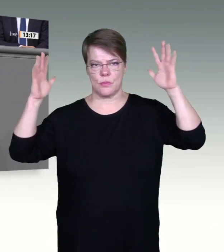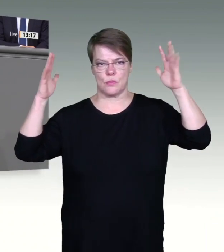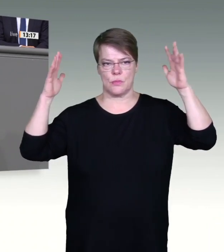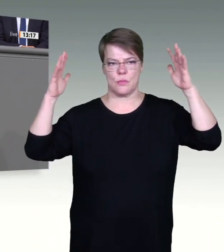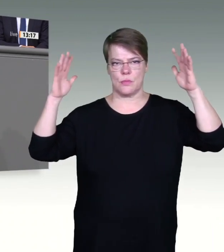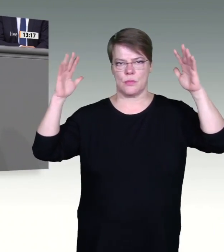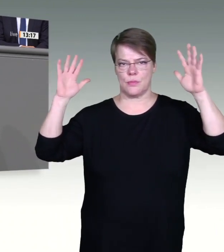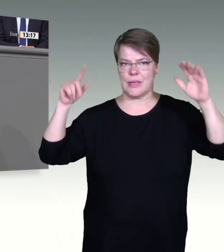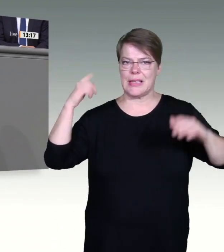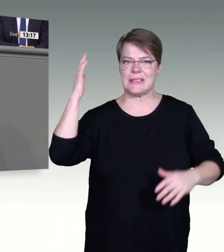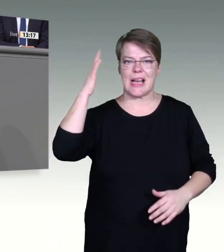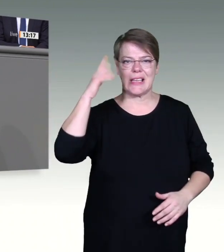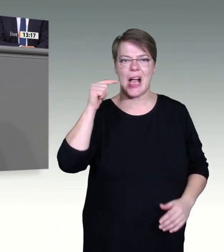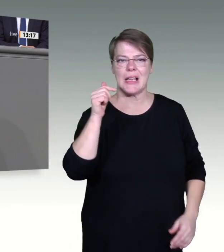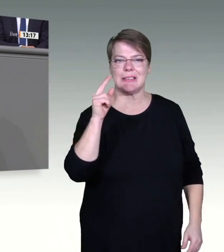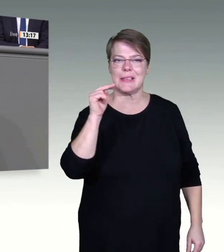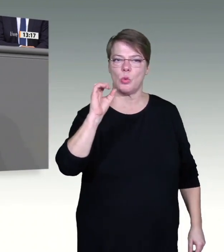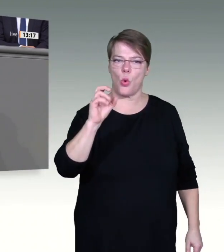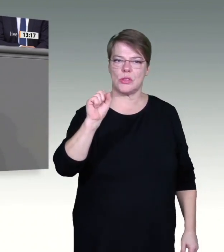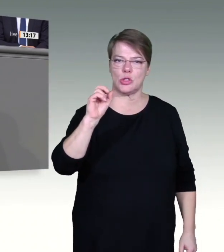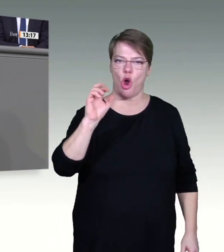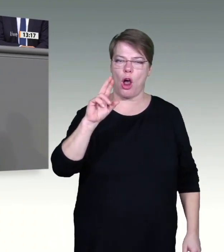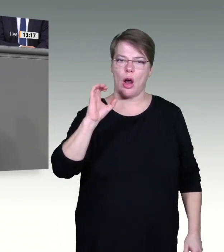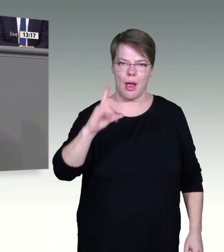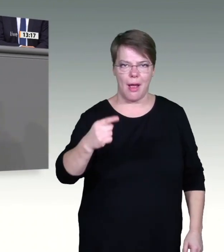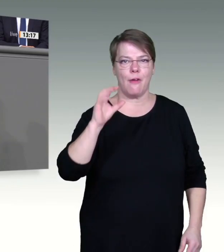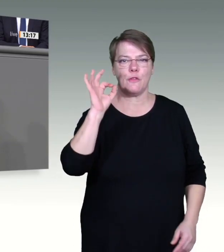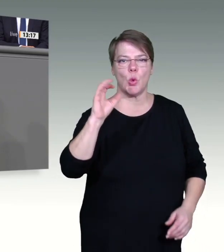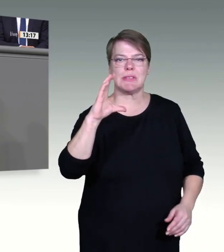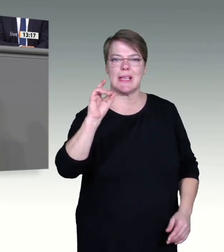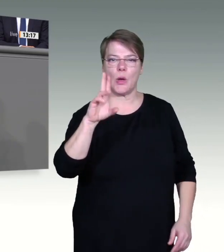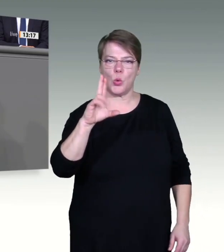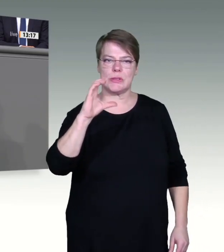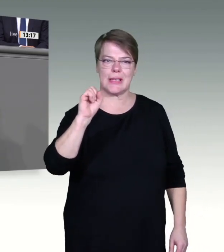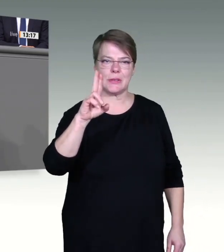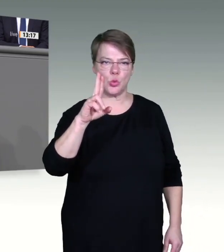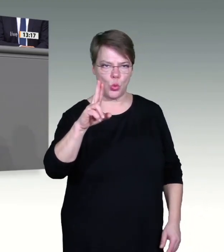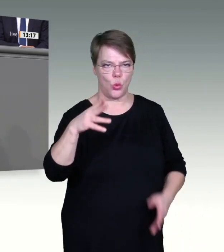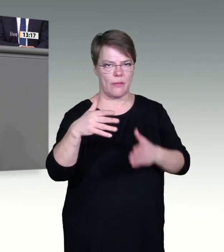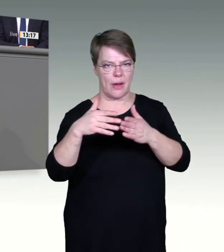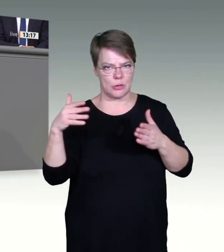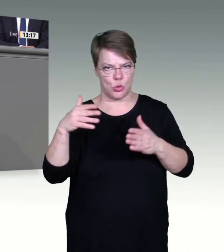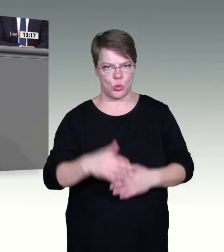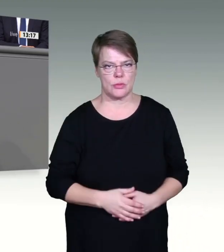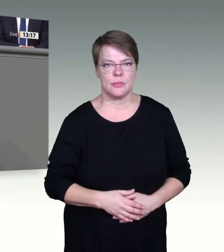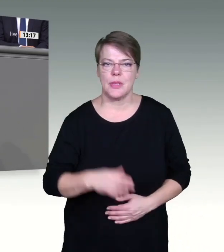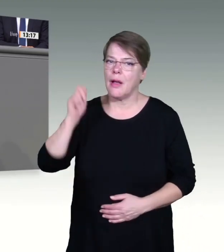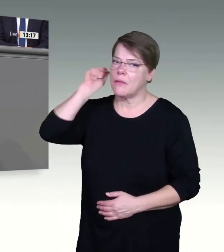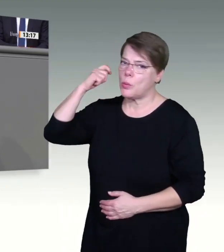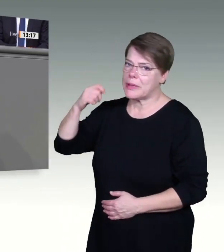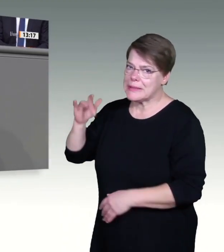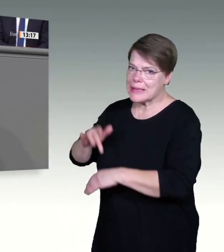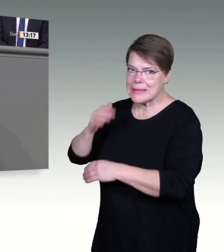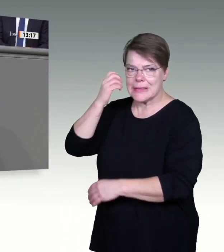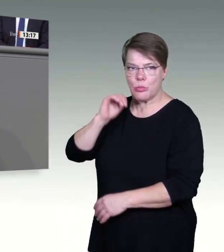war das natürlich eine Geschichte mit Ansage. Das kann ich Ihnen auch nicht ersparen. Das kann ich wieder den Kolleginnen und Kollegen von der FDP, auch Herrn Lindner, nicht ersparen.